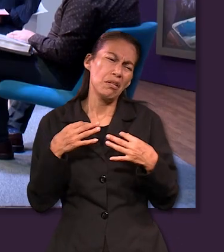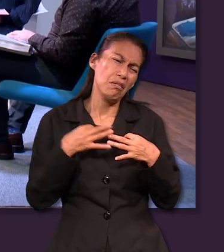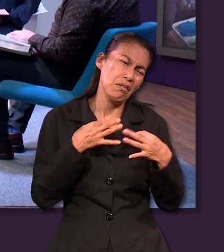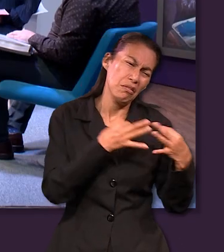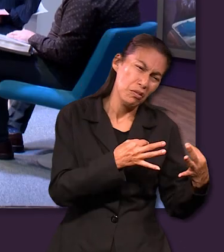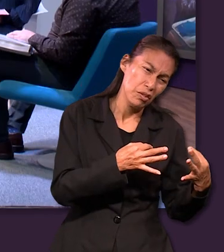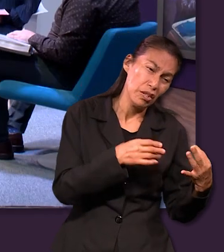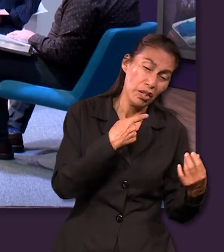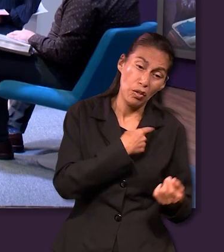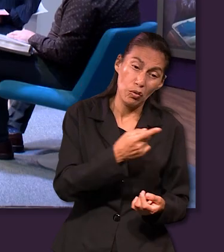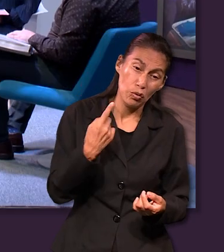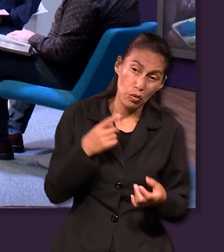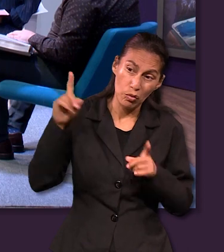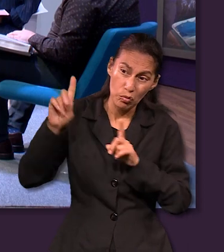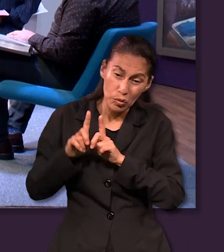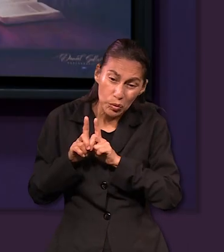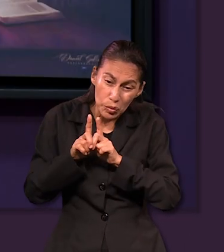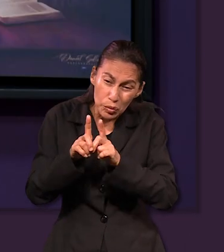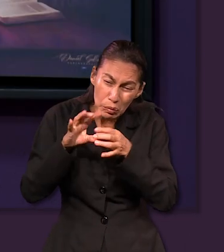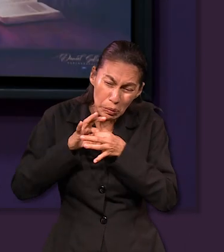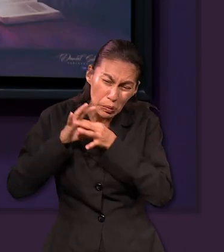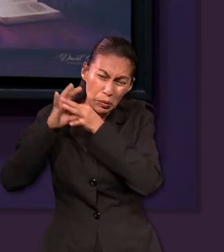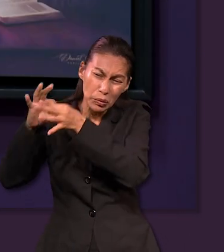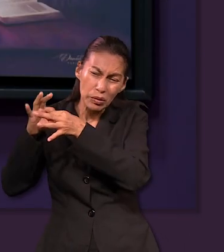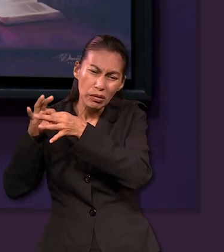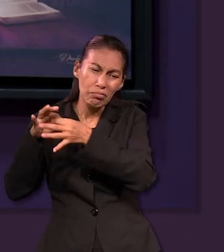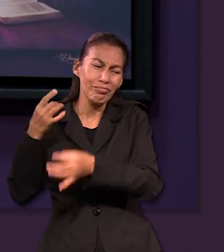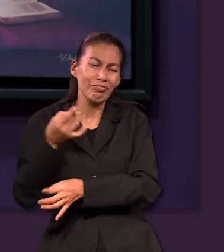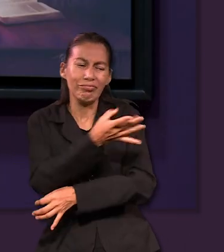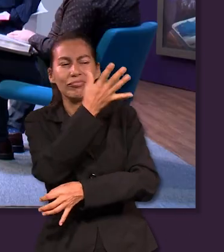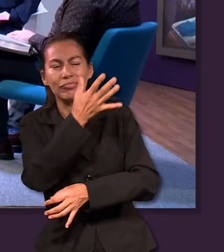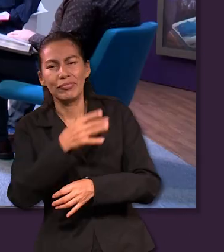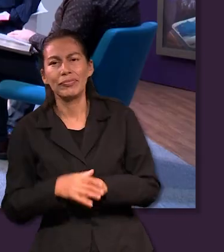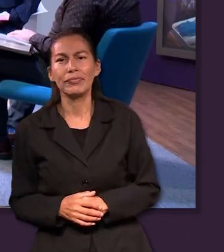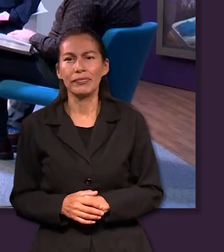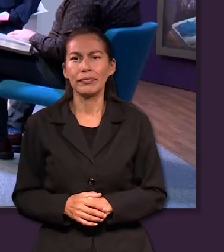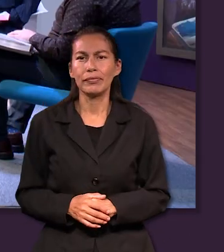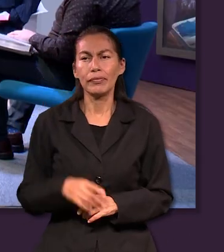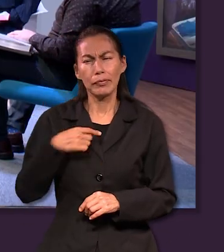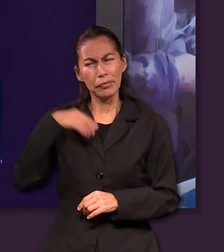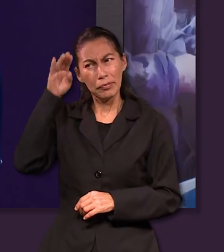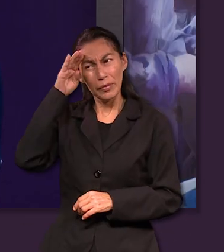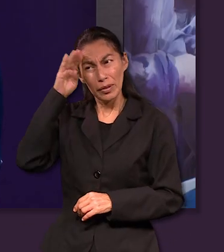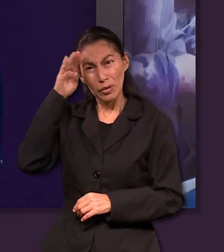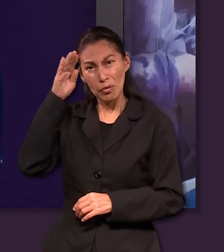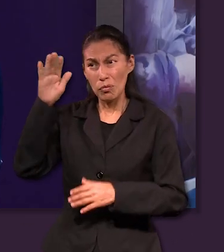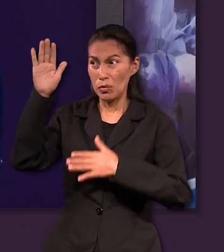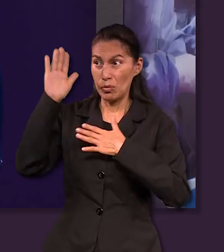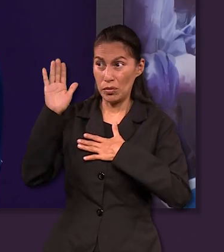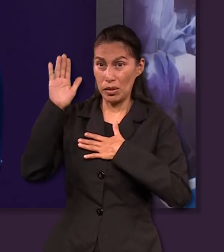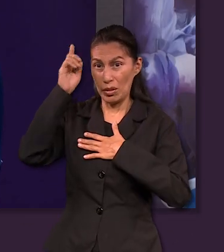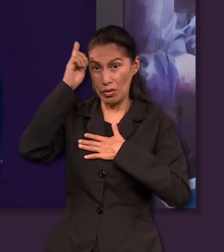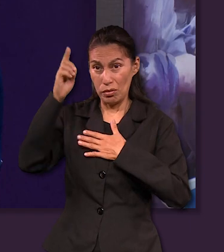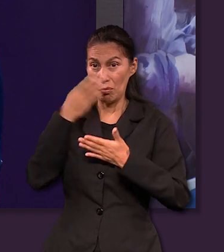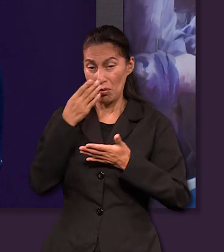también nosotros podemos superar como él en compañía de Dios yo creo que debemos aferrarnos a las promesas que Dios